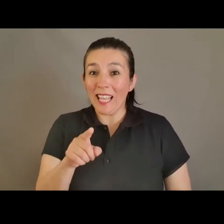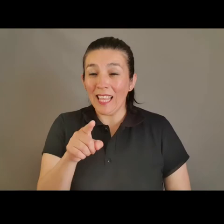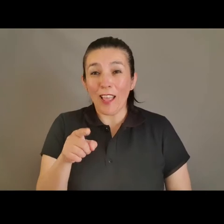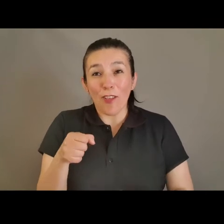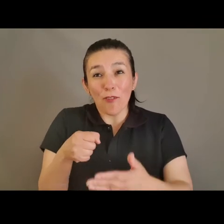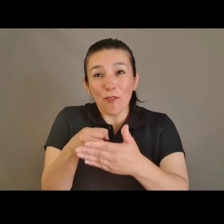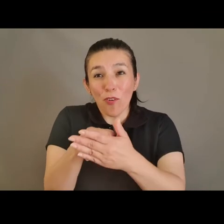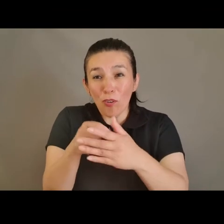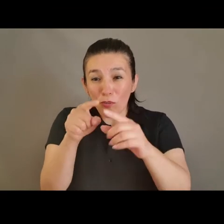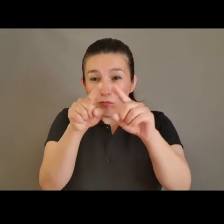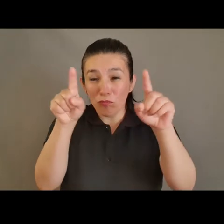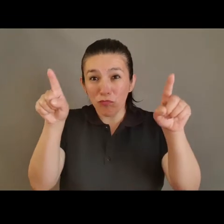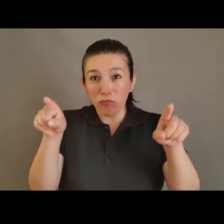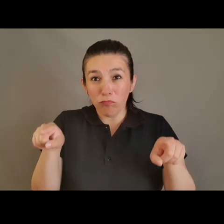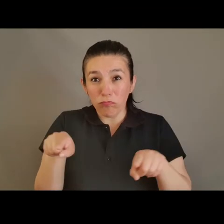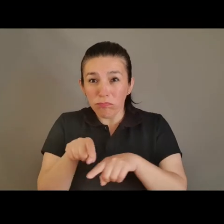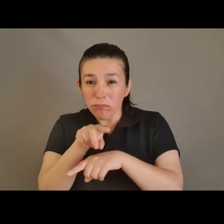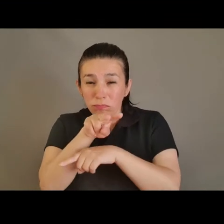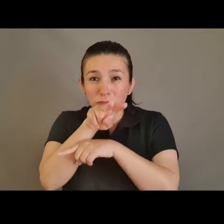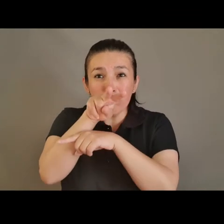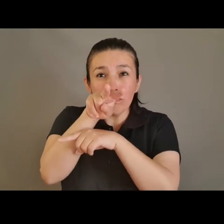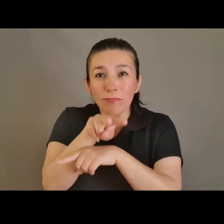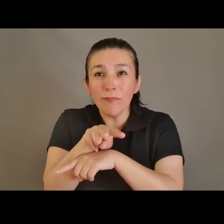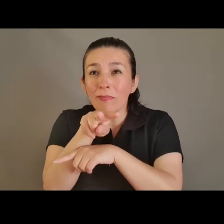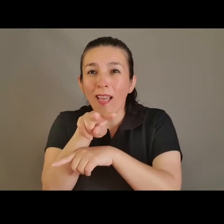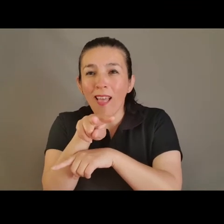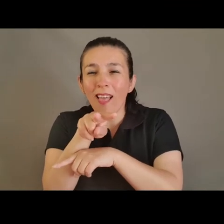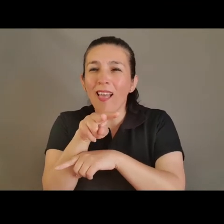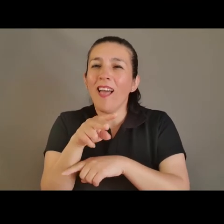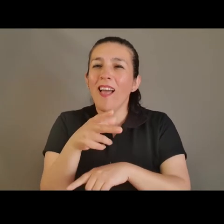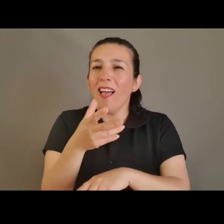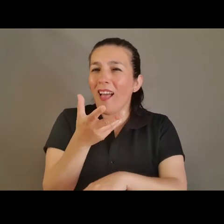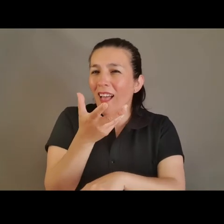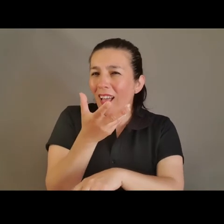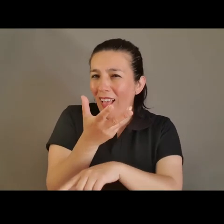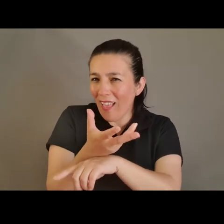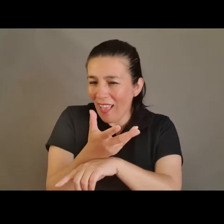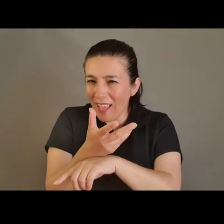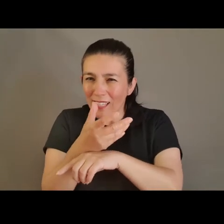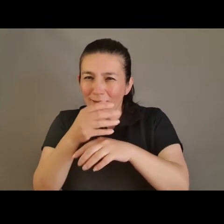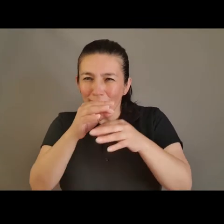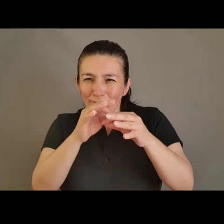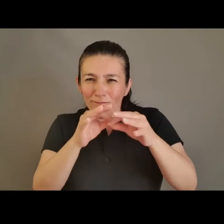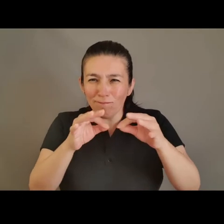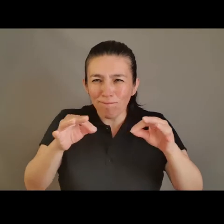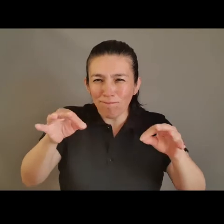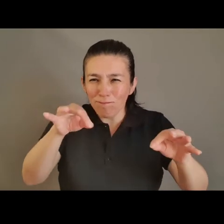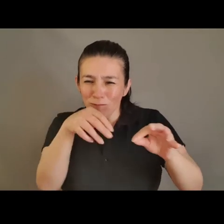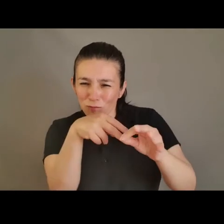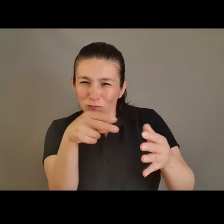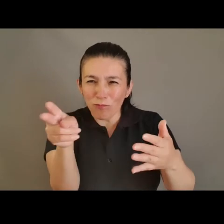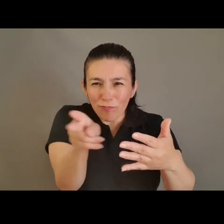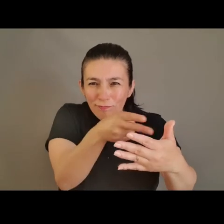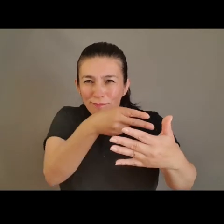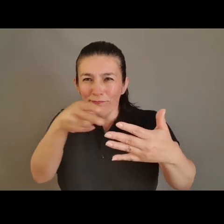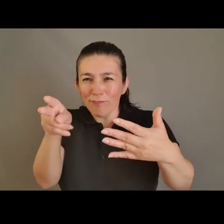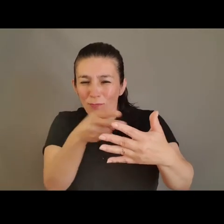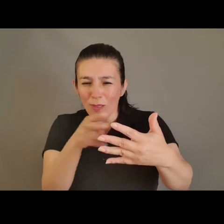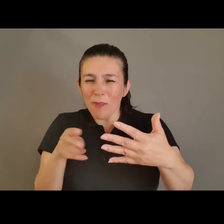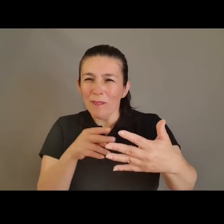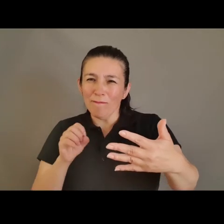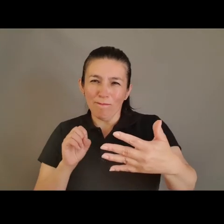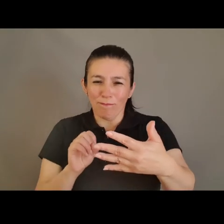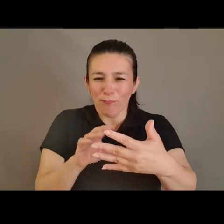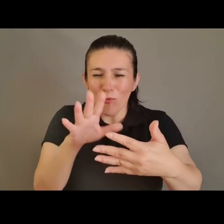plano, y como fondo de toda la escena antes descrita, Juan Francisco González lanza líneas, trazos y